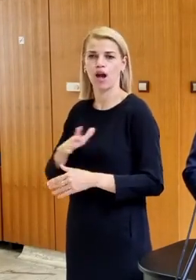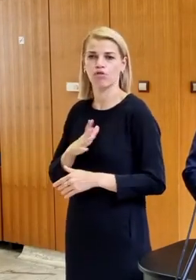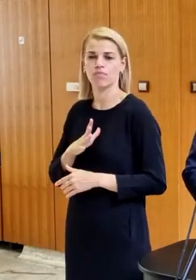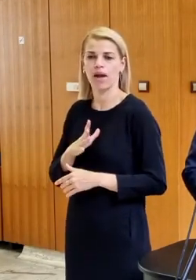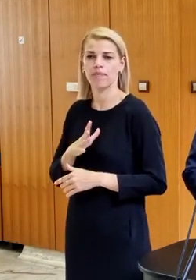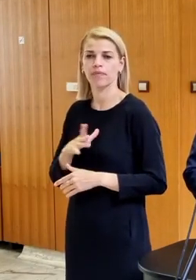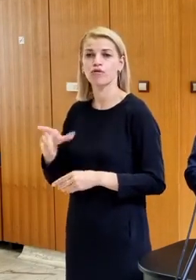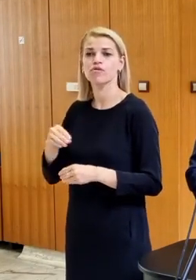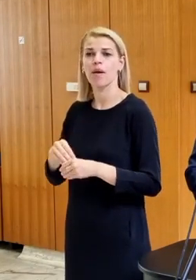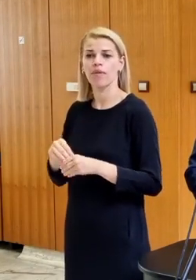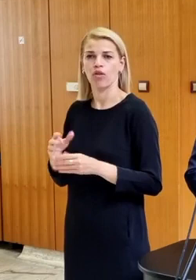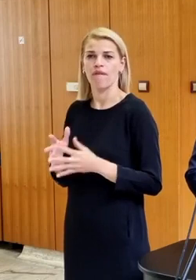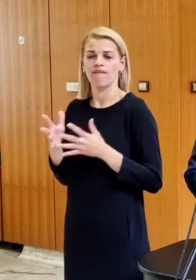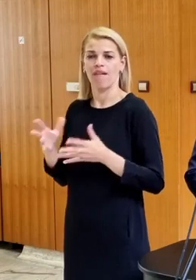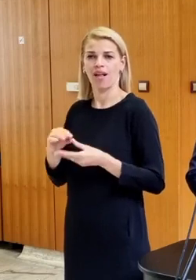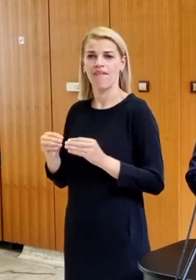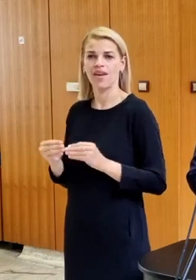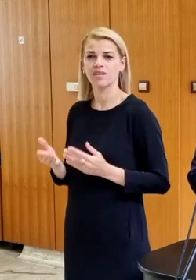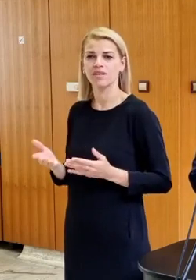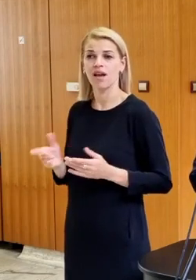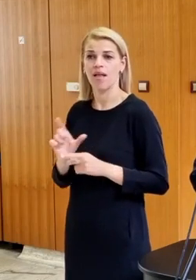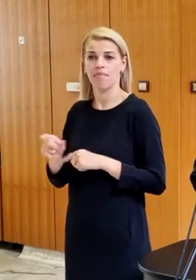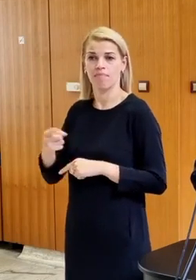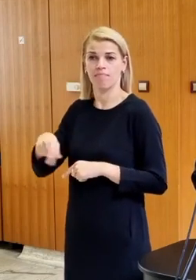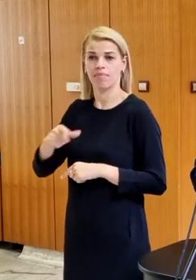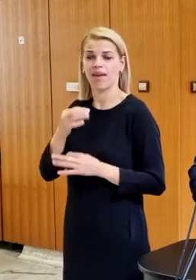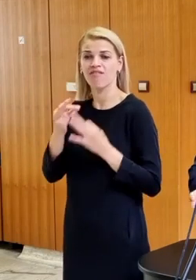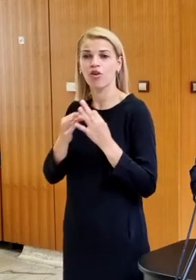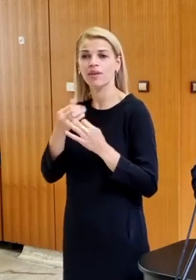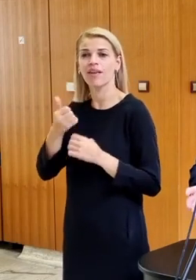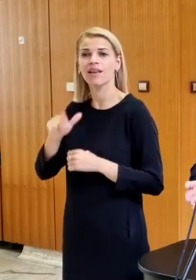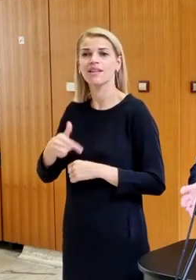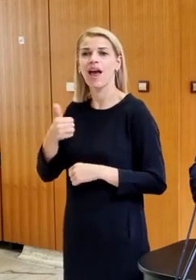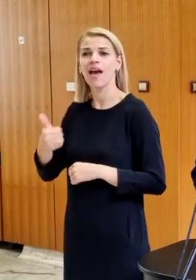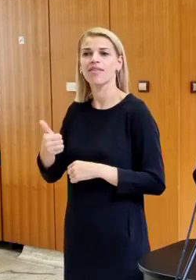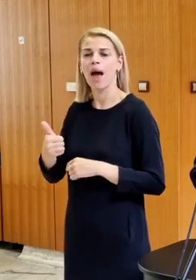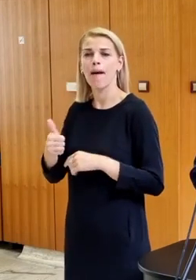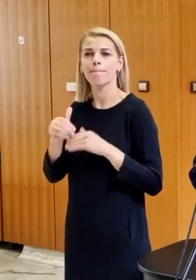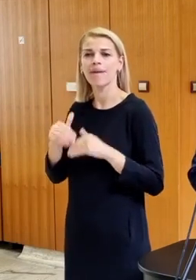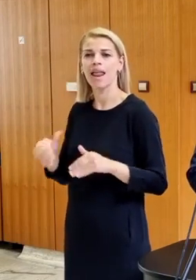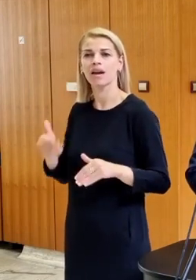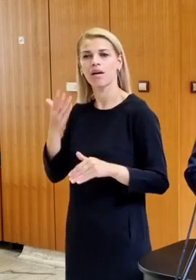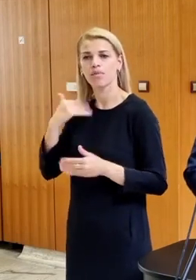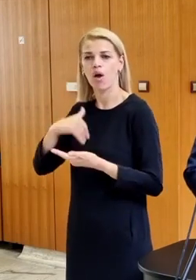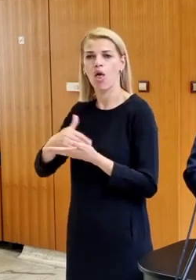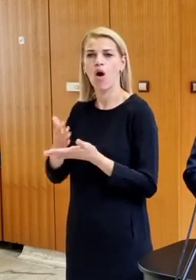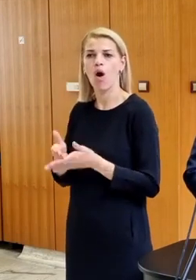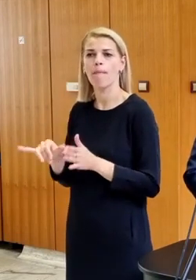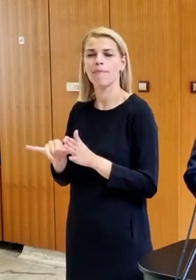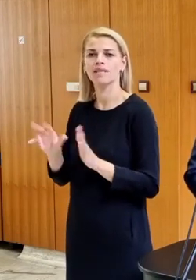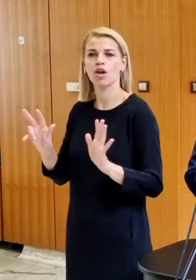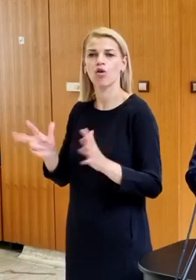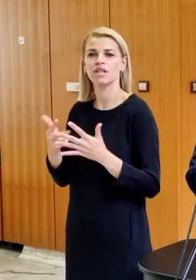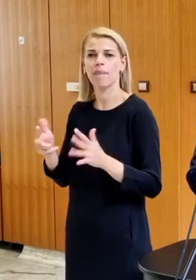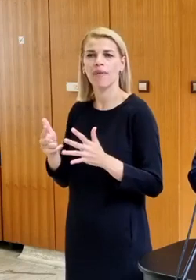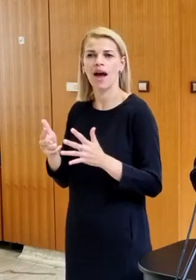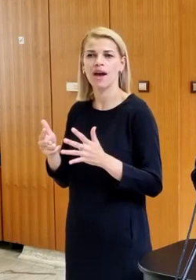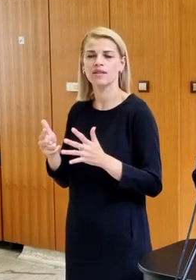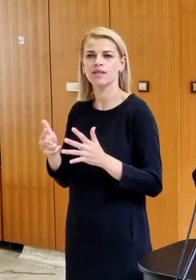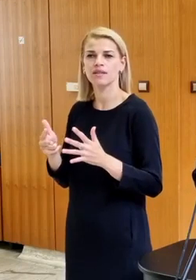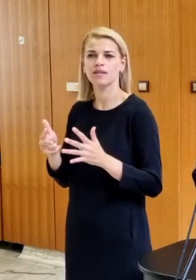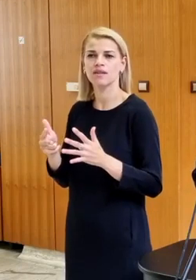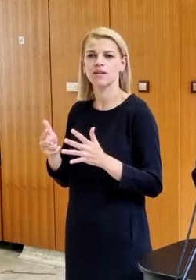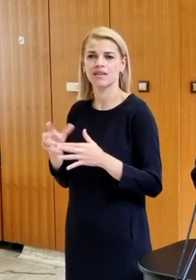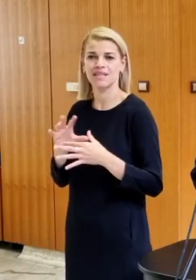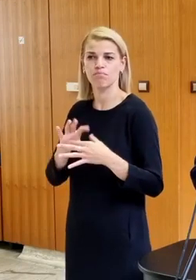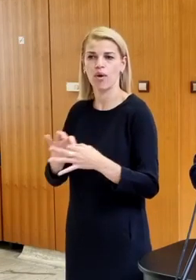To znamená, je to veľmi veľká vec. Len pre vašu informáciu, 1,1 miliardy, myslím, bolo rozdelených medzi 18, ak si správne spomínam